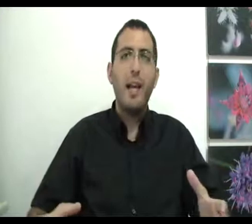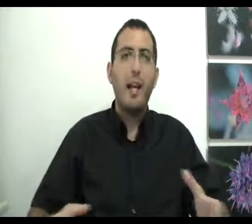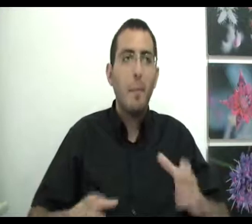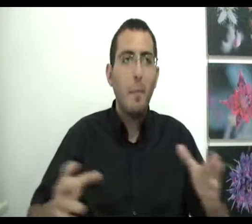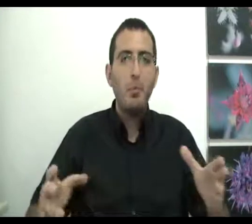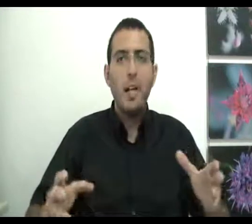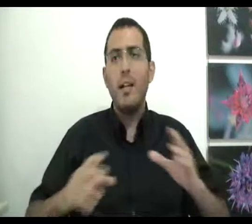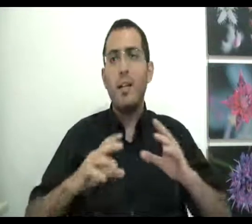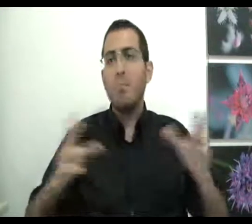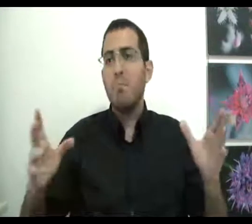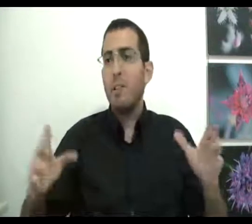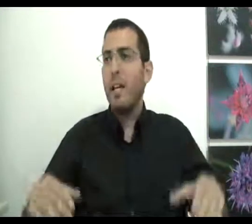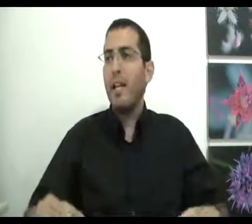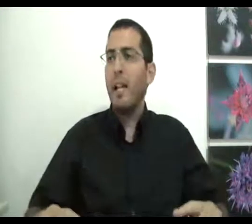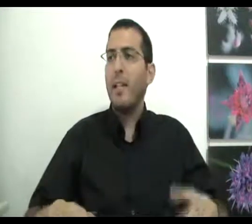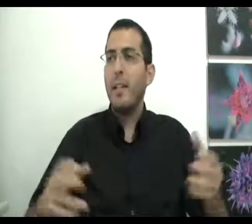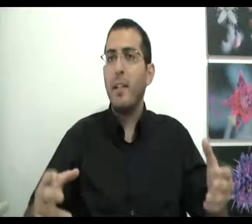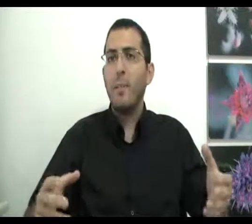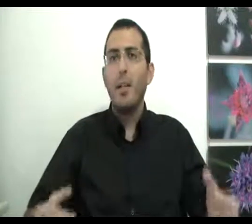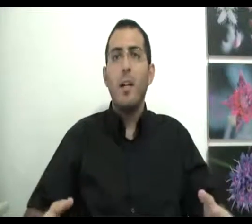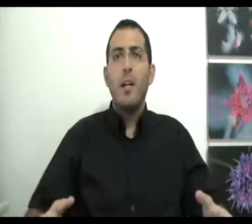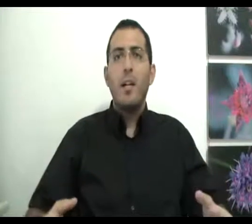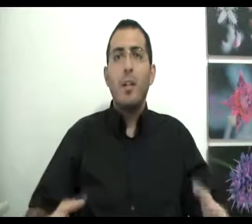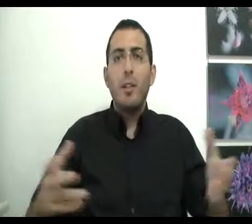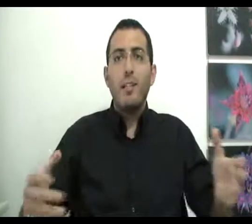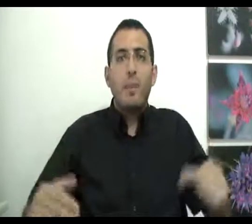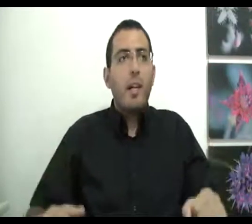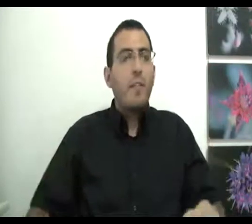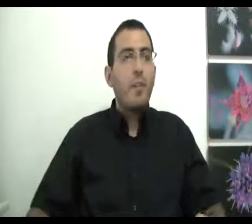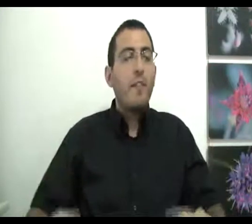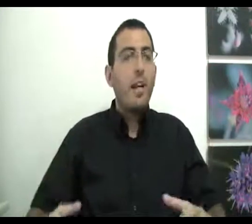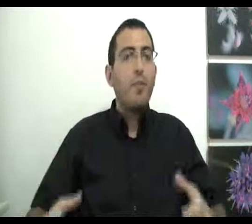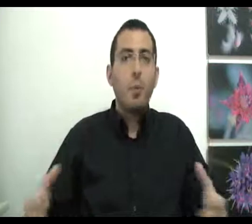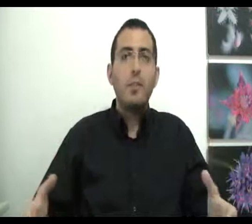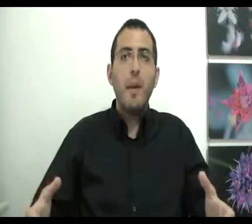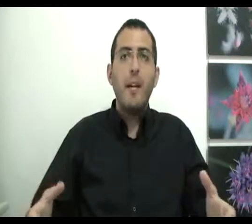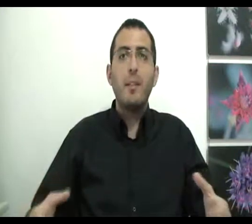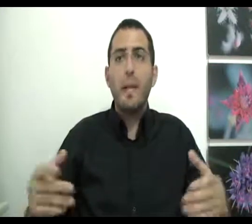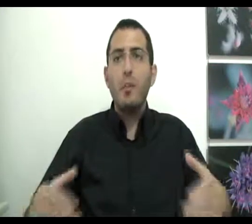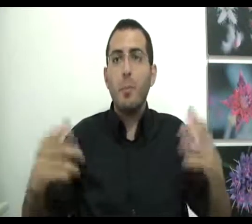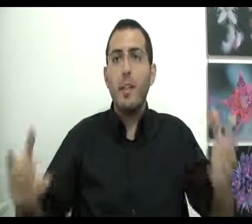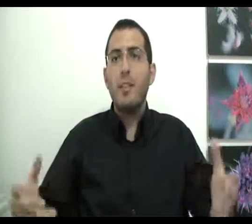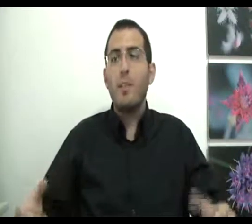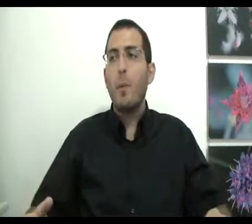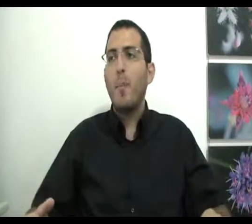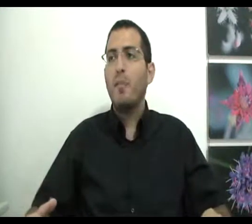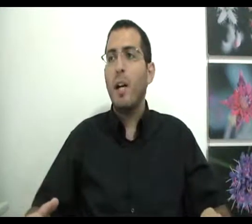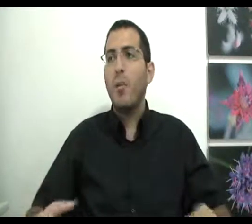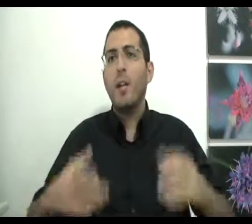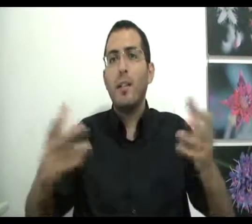כלל, בממוצע בדרך כלל ילדים יותר שמחים עכשיו ילד שהוא לא שמח זה בגלל שהוא מתחיל עכשיו כמו מבוגר הוא לוקח את